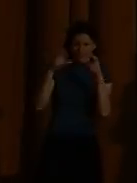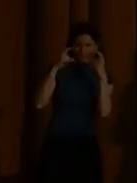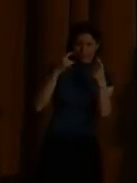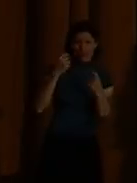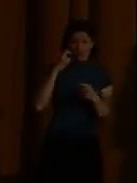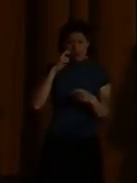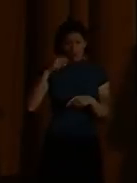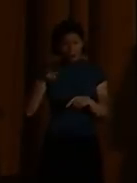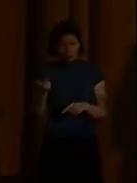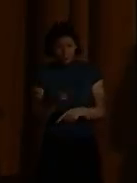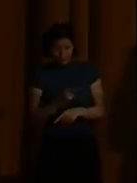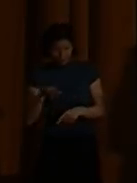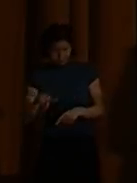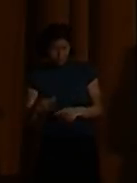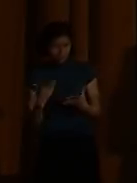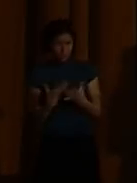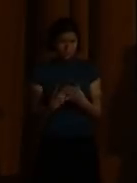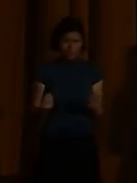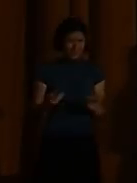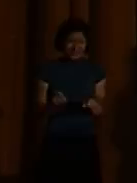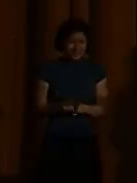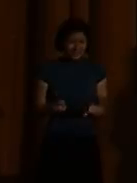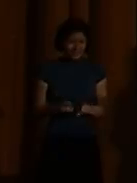Der Mensch ist Mensch,